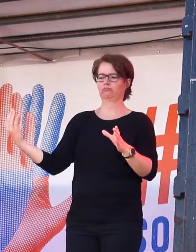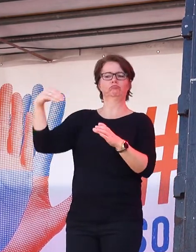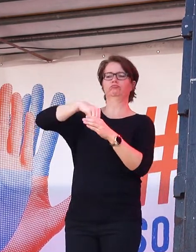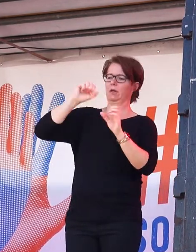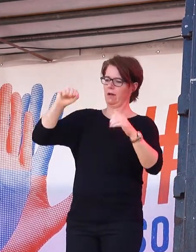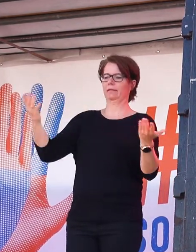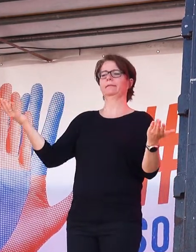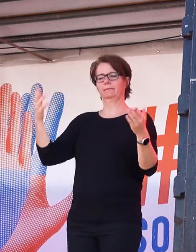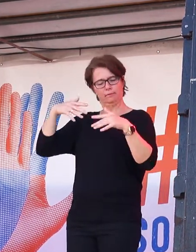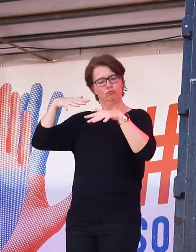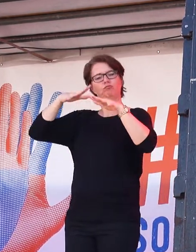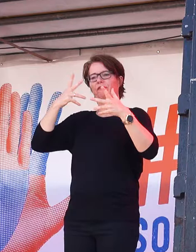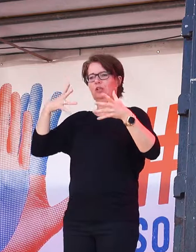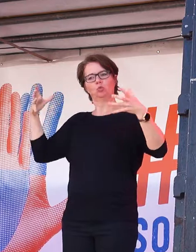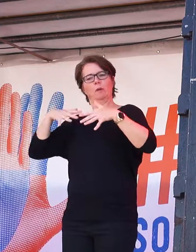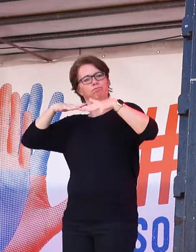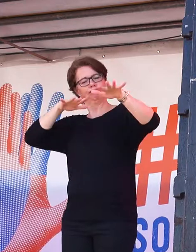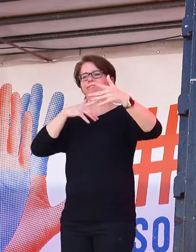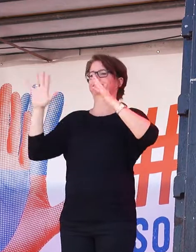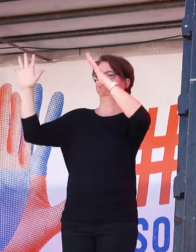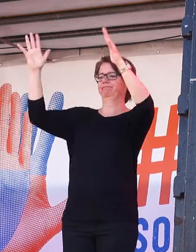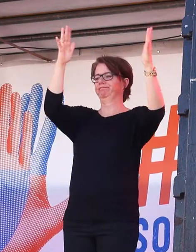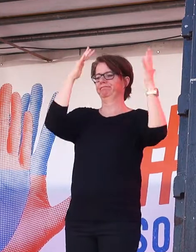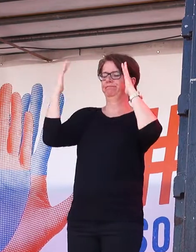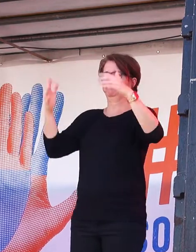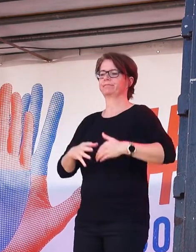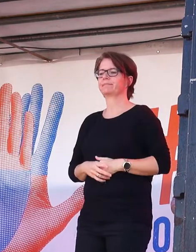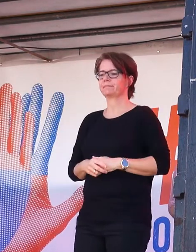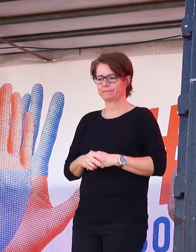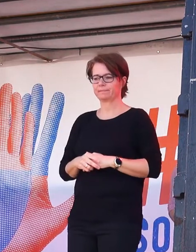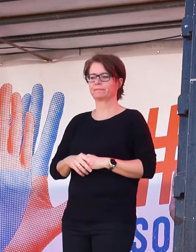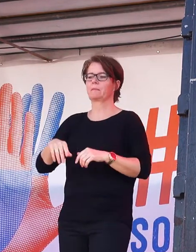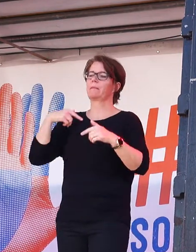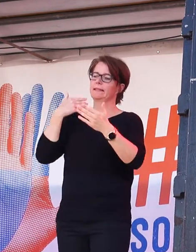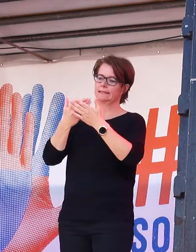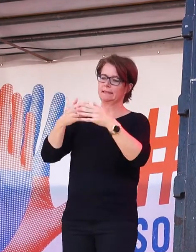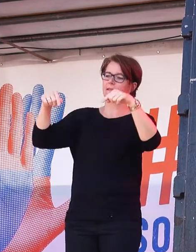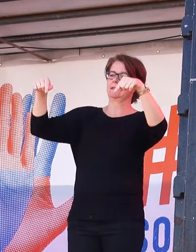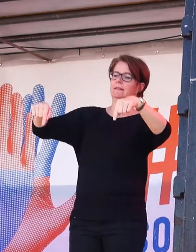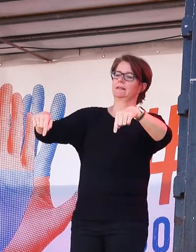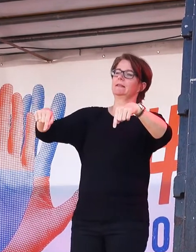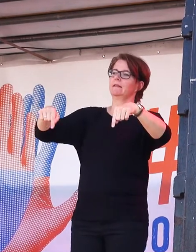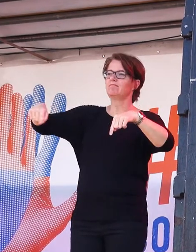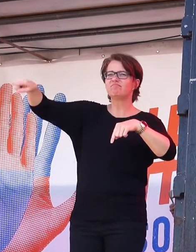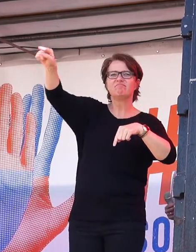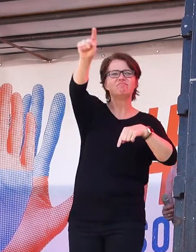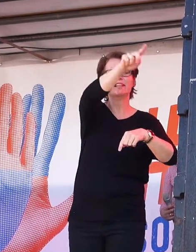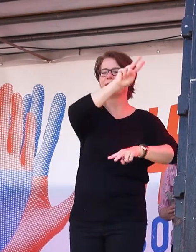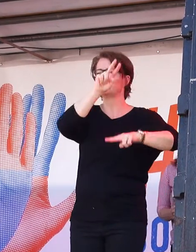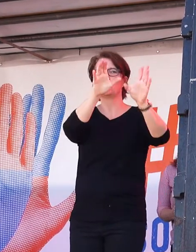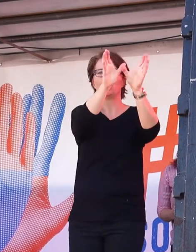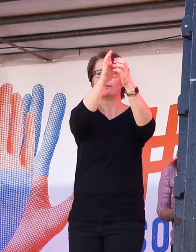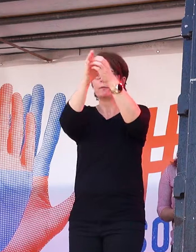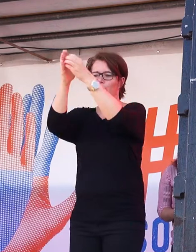Und das ist der Grund, warum wir heute hier sind, mit zahlreichen Sozialorganisationen. Es ist leider so, dass in diesem